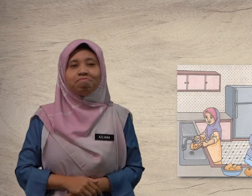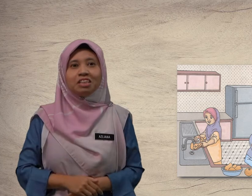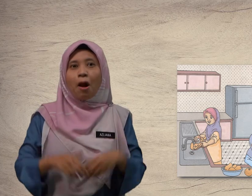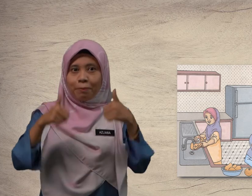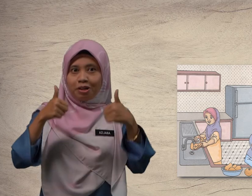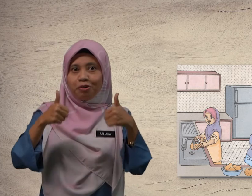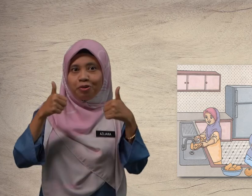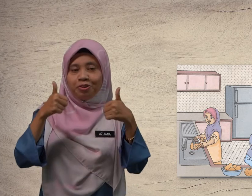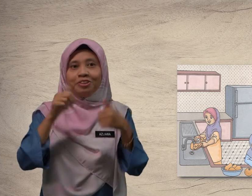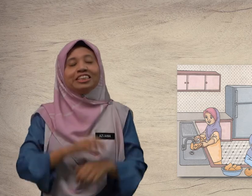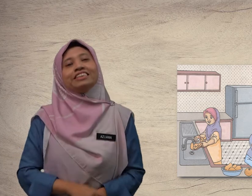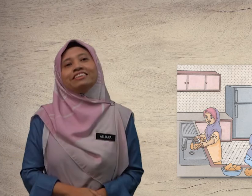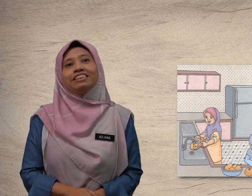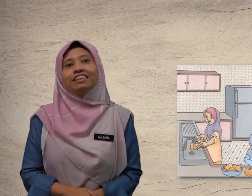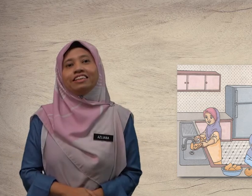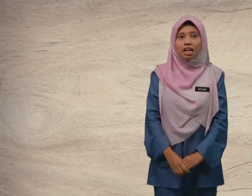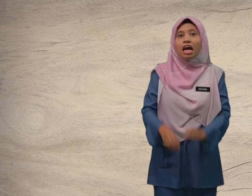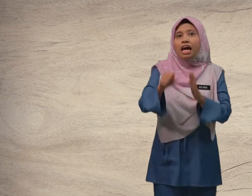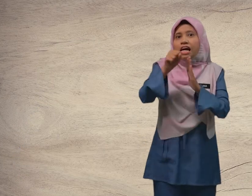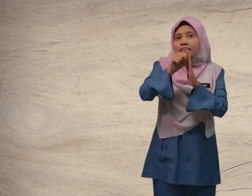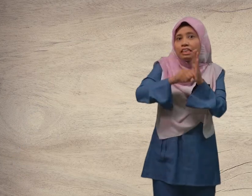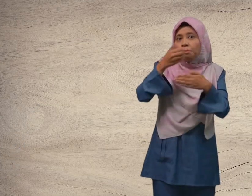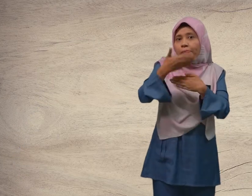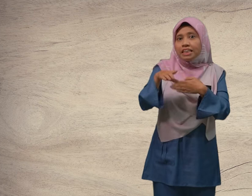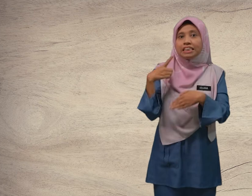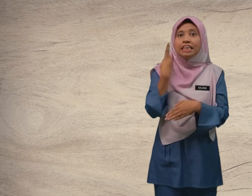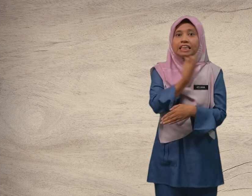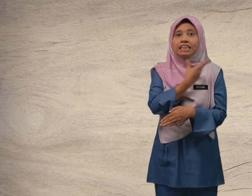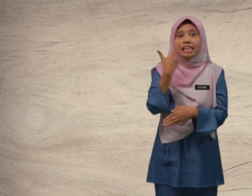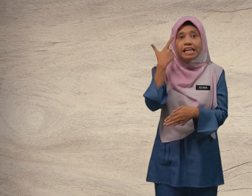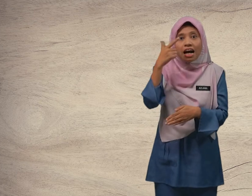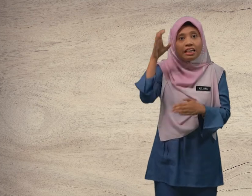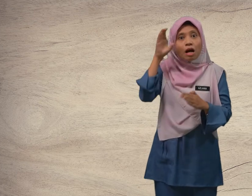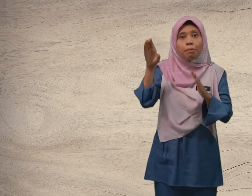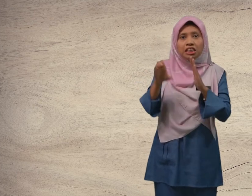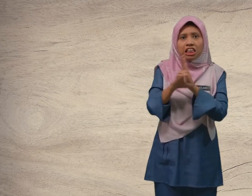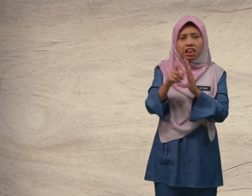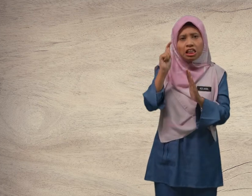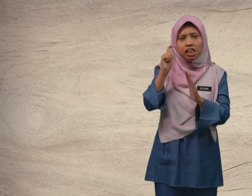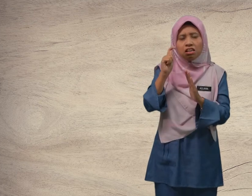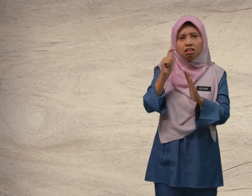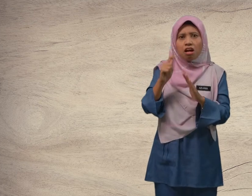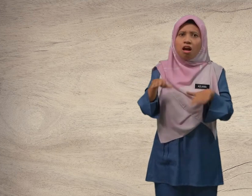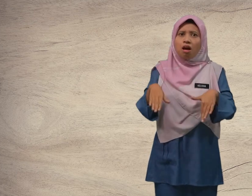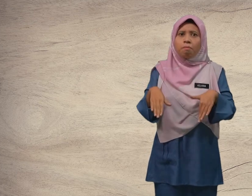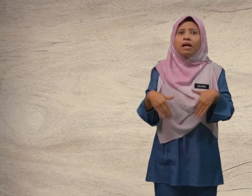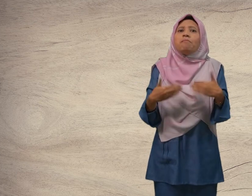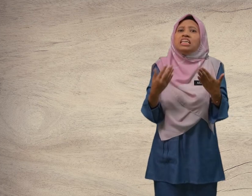Bagus. Selepas kita lihat gambar tadi, bagaimana